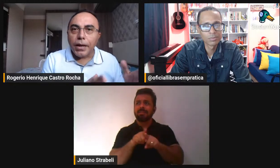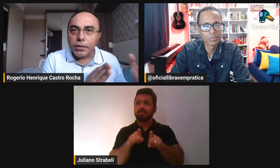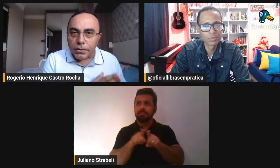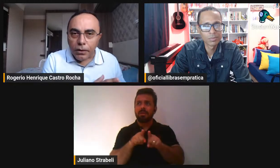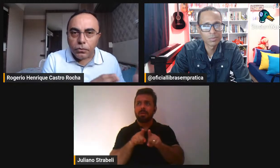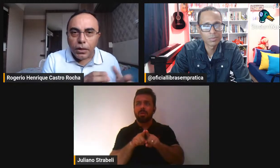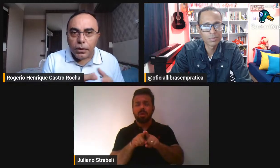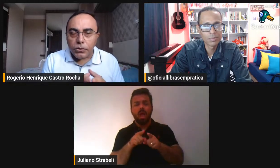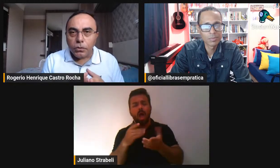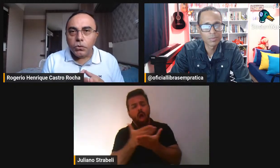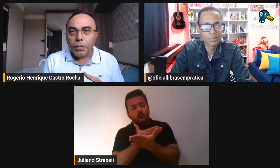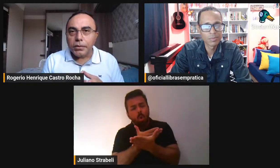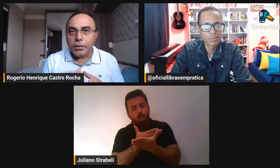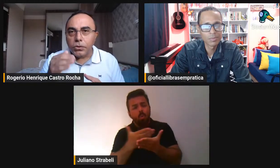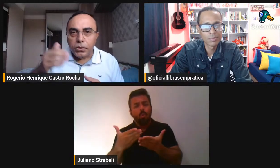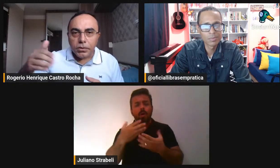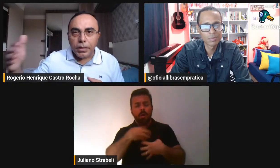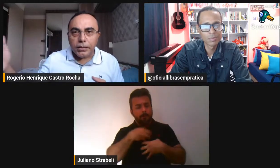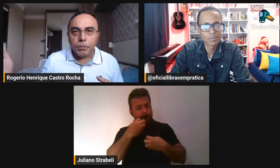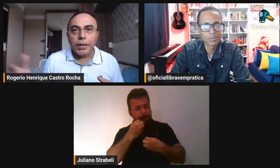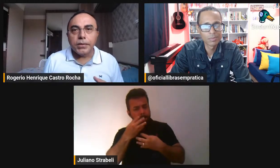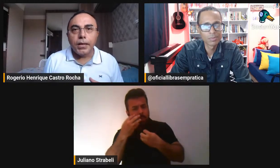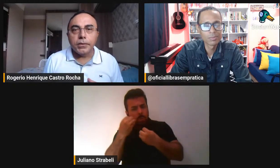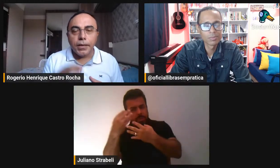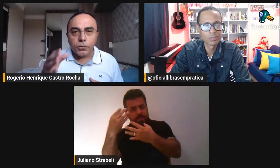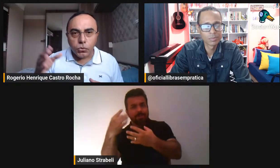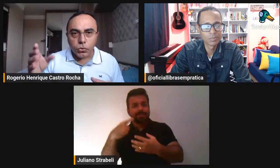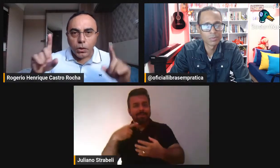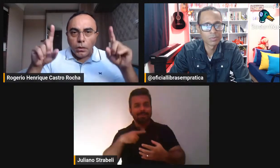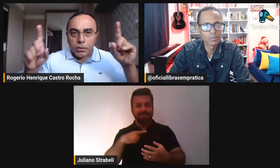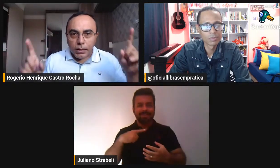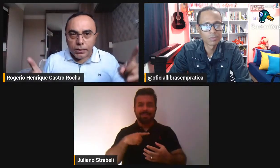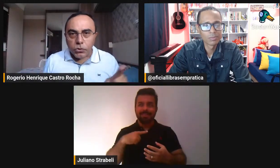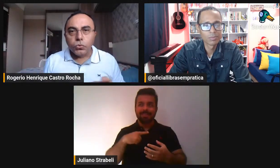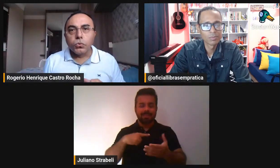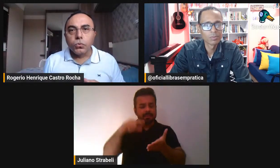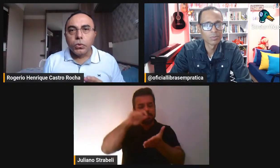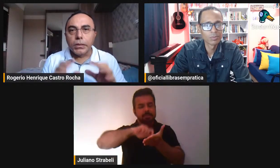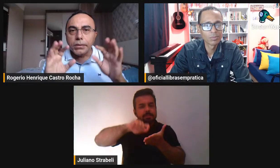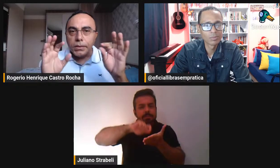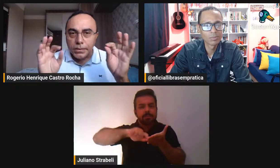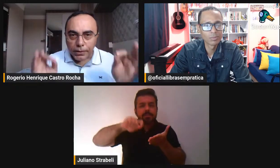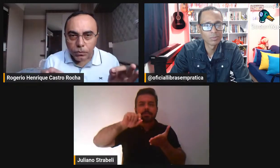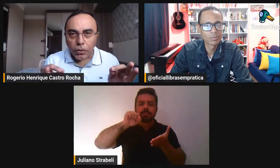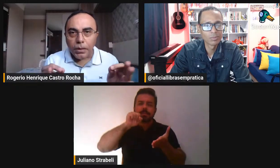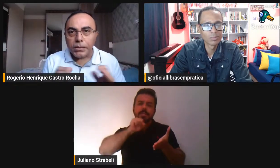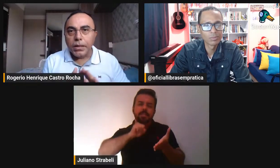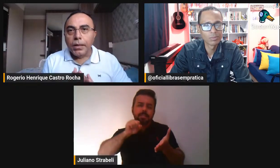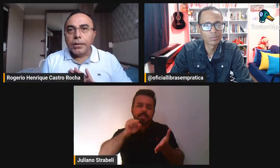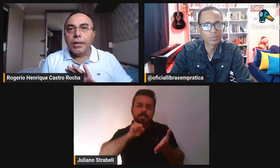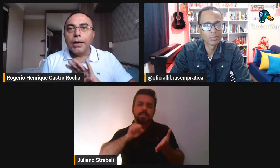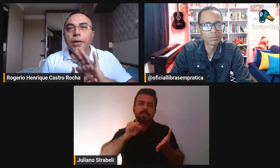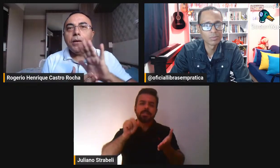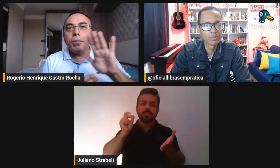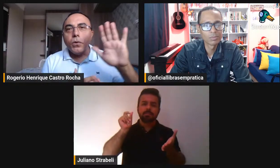da tradição que ainda estão muito presentes em certas passagens, certas estruturas, certos poemas que lembram